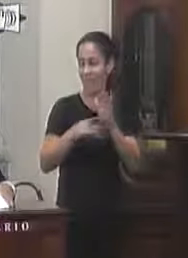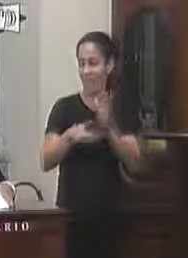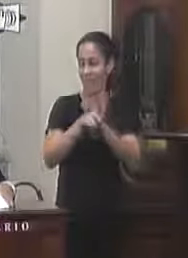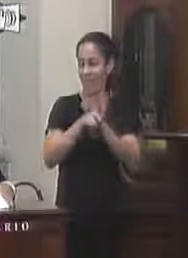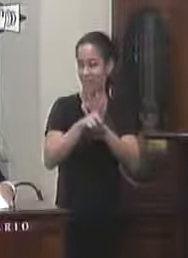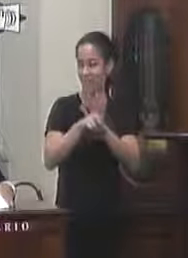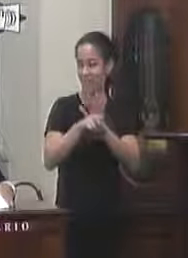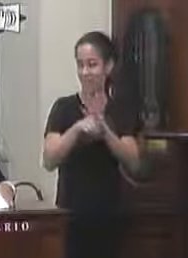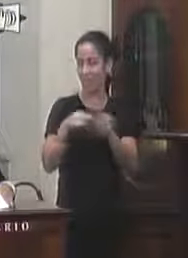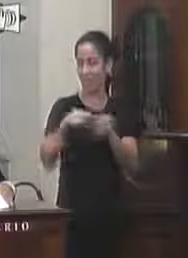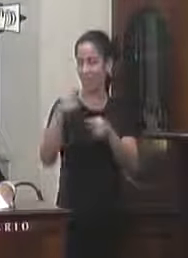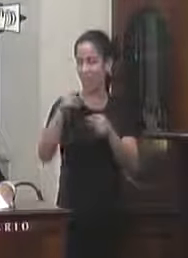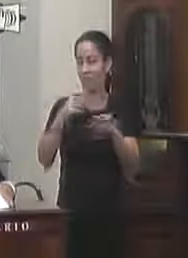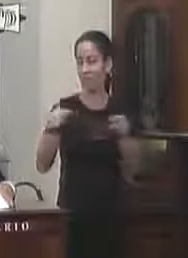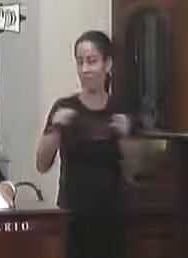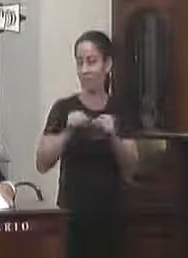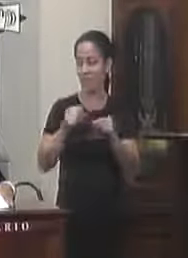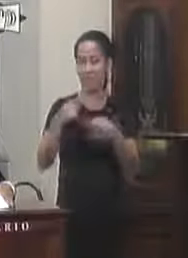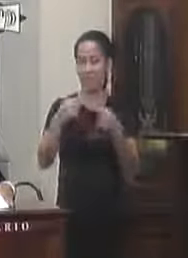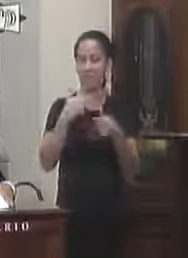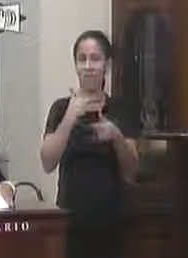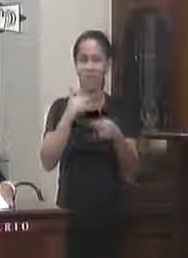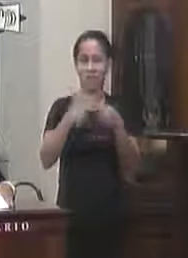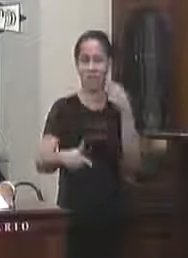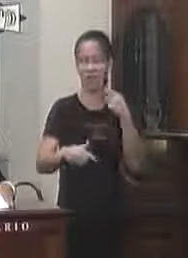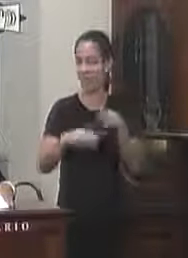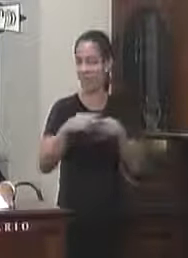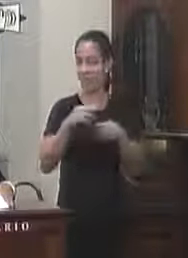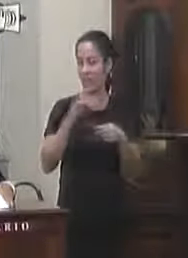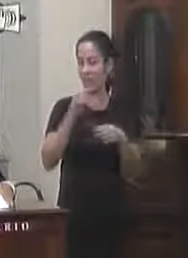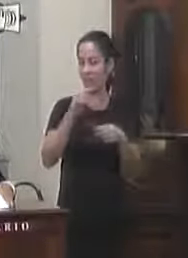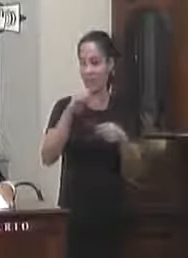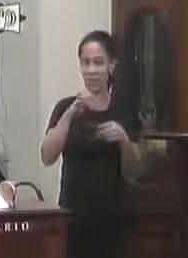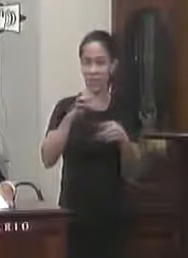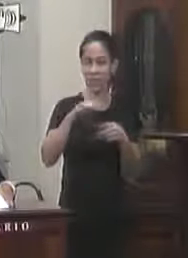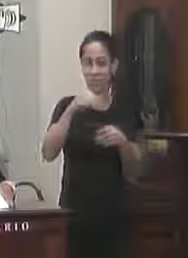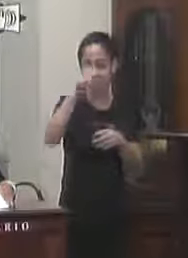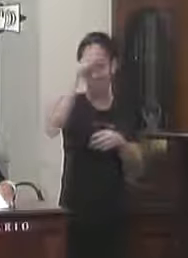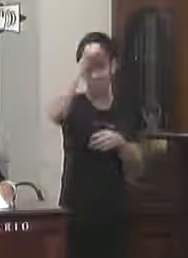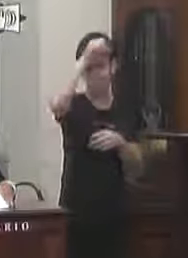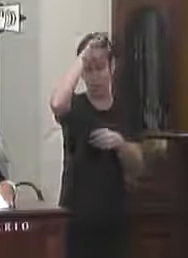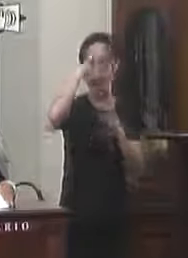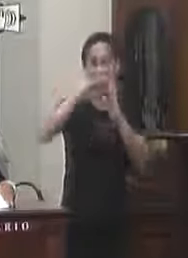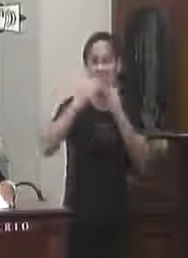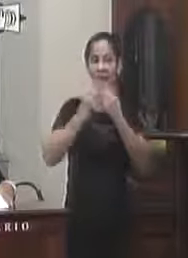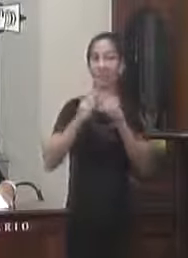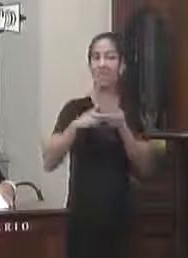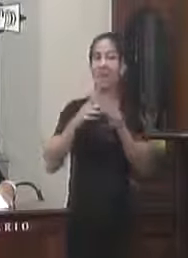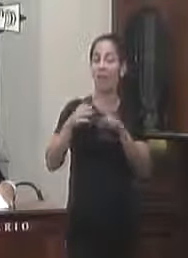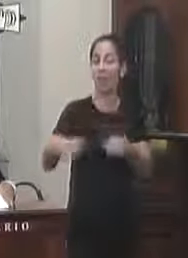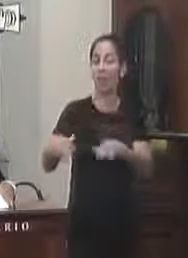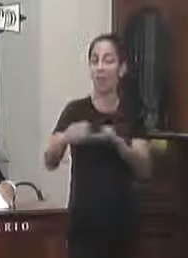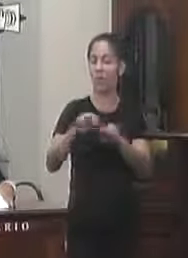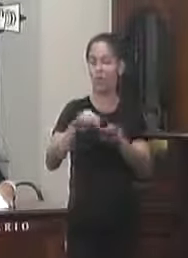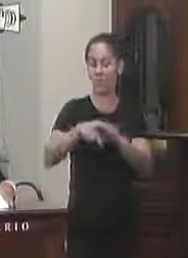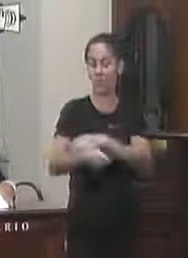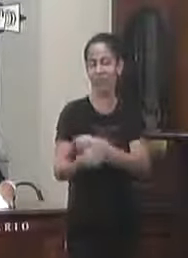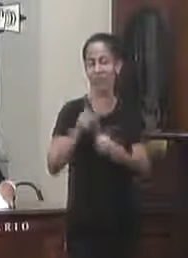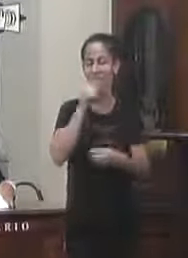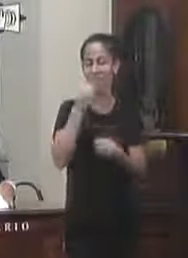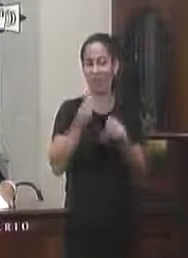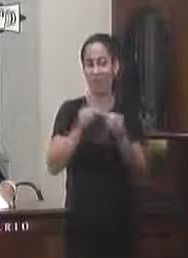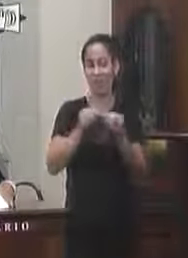outro ponto que não merece prosperar de respeito ao afronto do direito da propriedade com o tomamento do poço d'água pois ao contrário que afina o poder